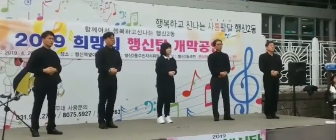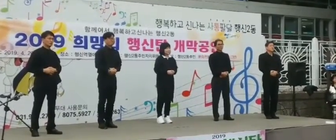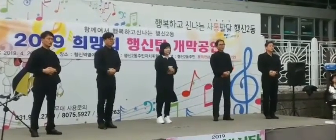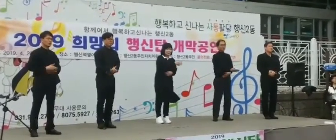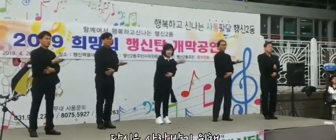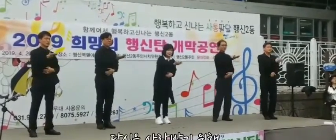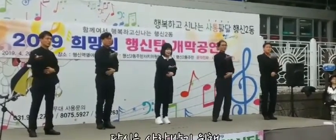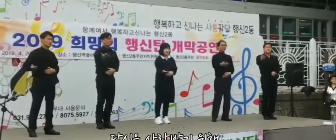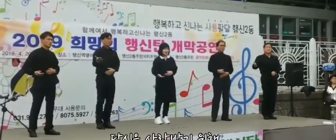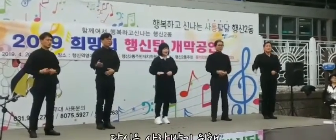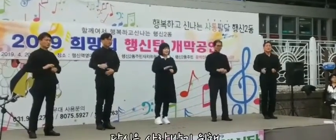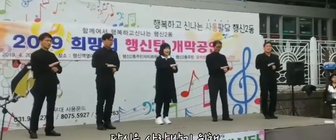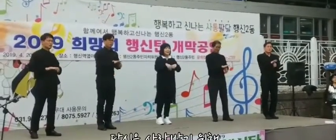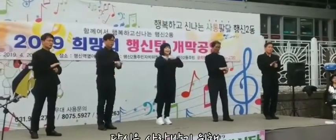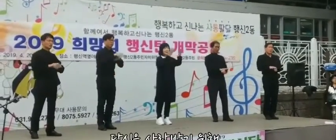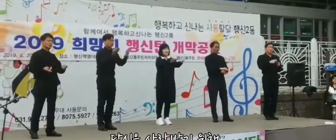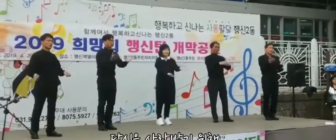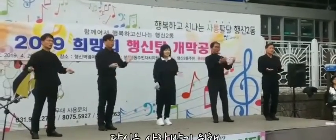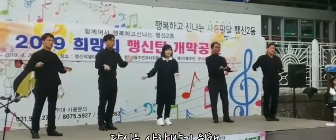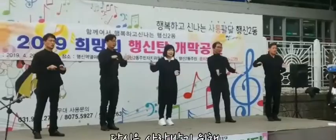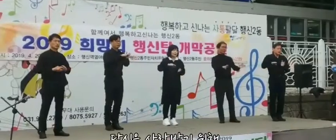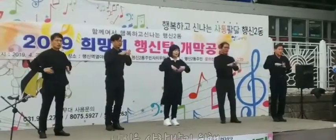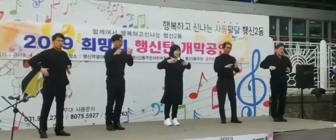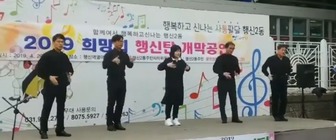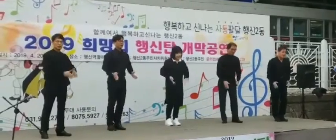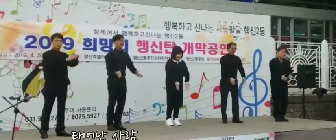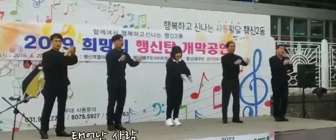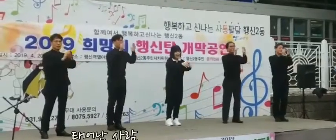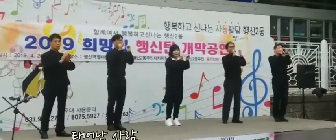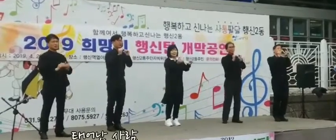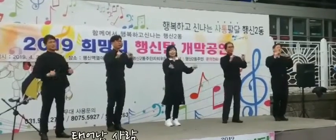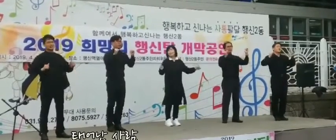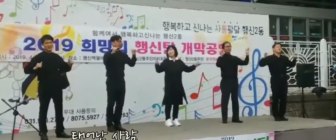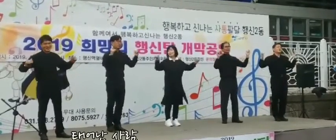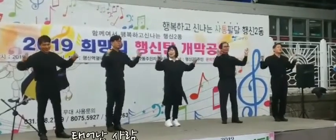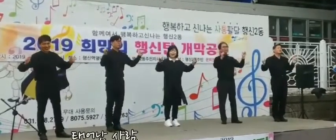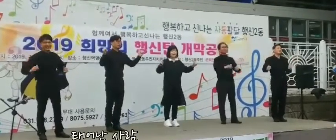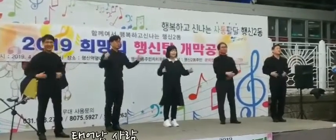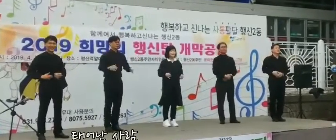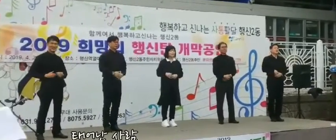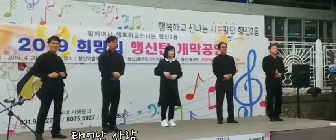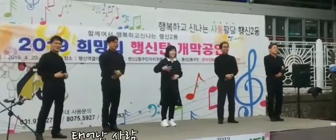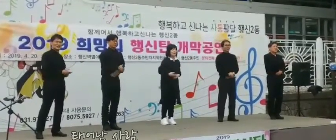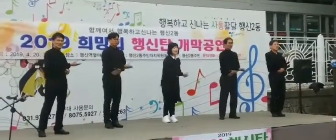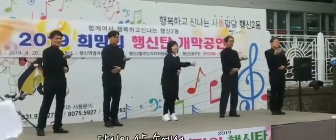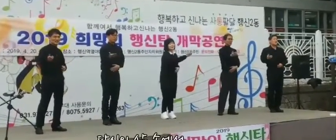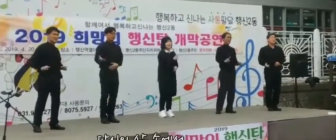당신은 사랑받기 위해 태어난 사람 당신의